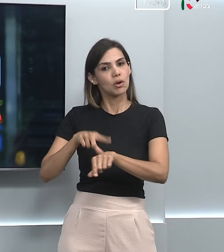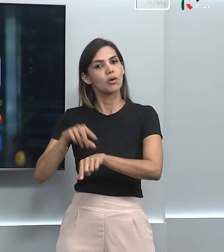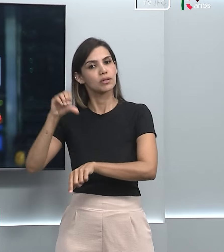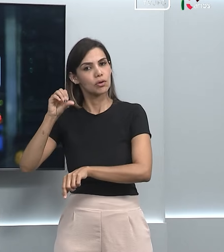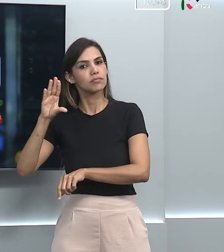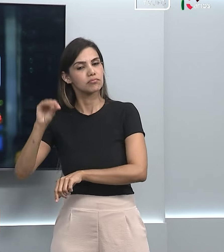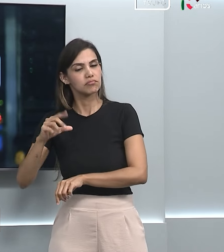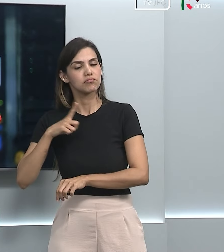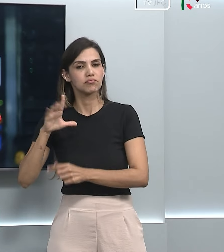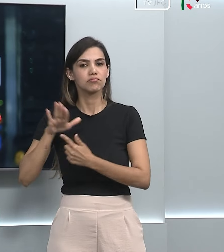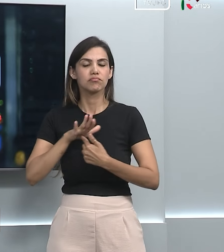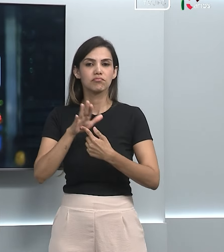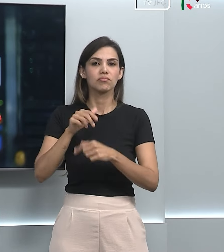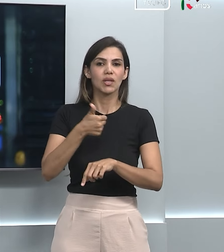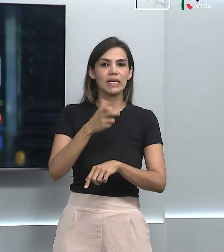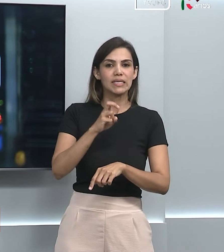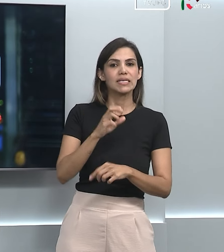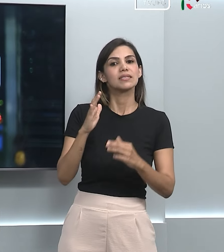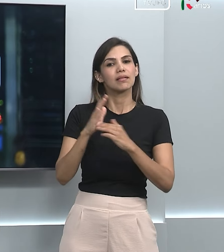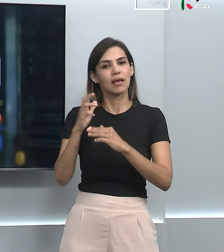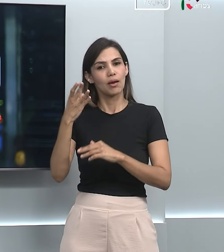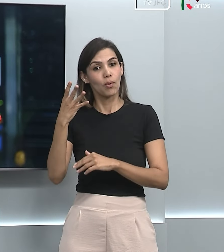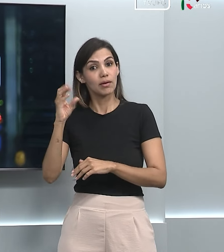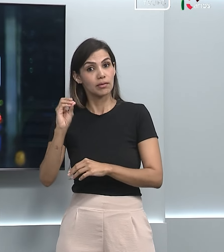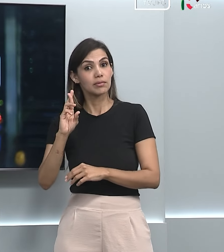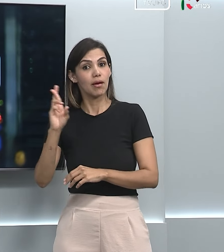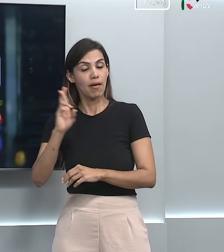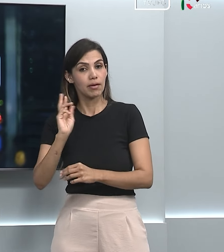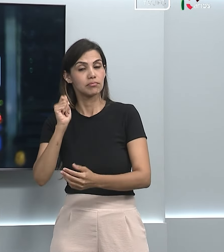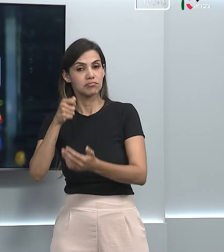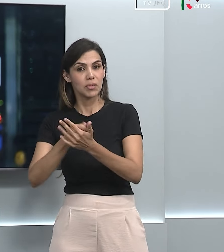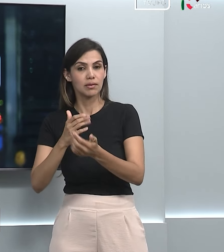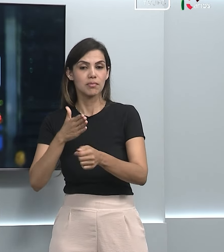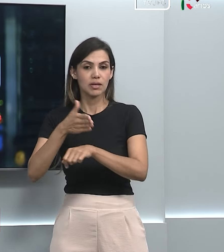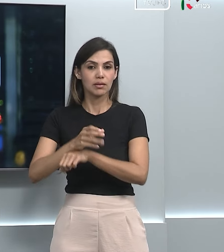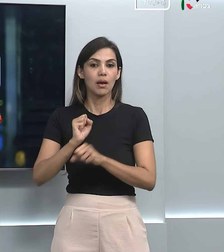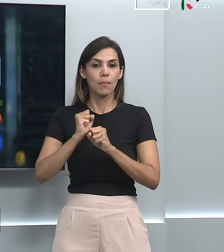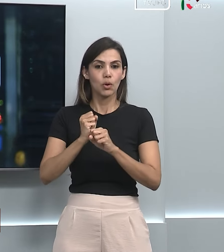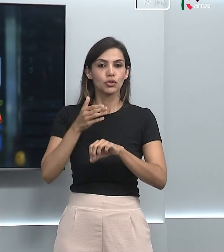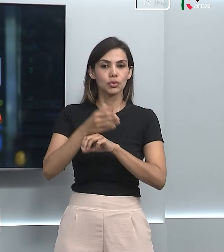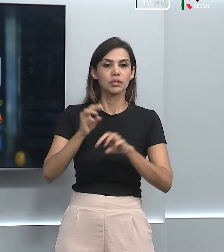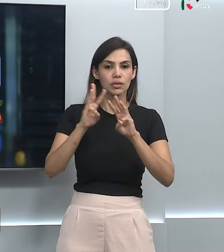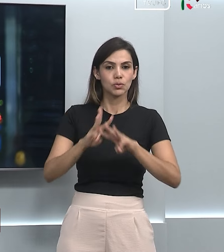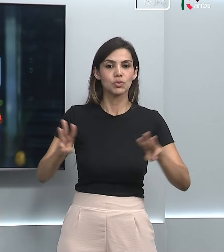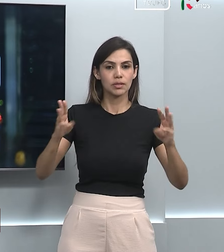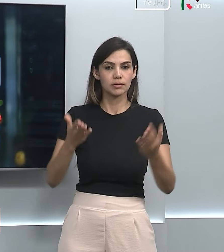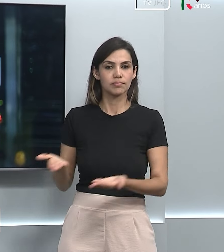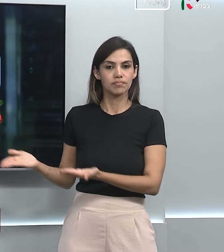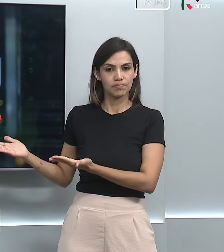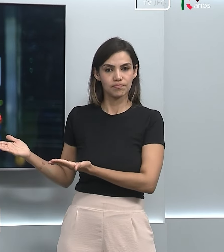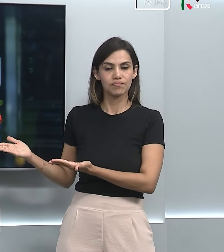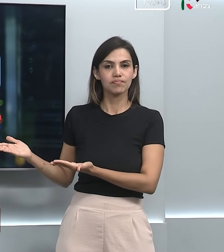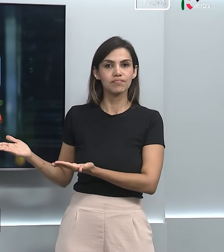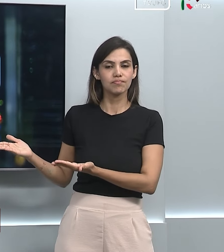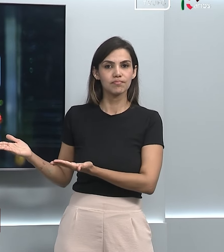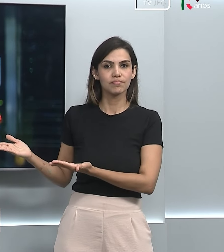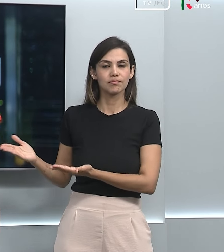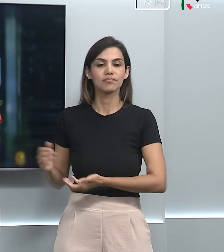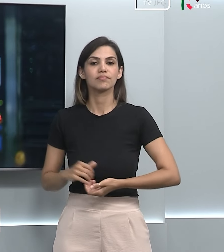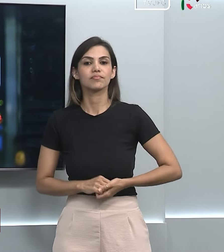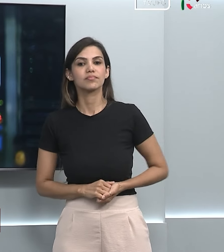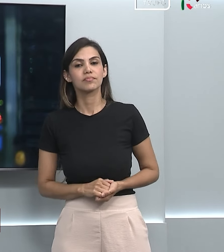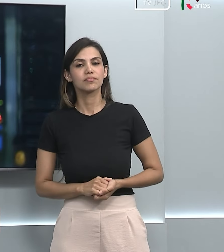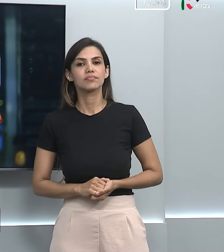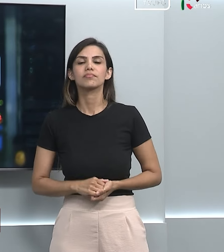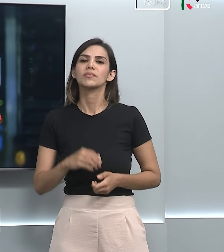Os bilhetes variam de R$15,00 até R$40,00 e podem ser adquiridos no site simpla.com.br. E